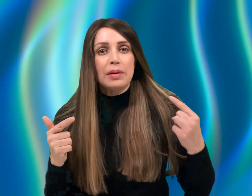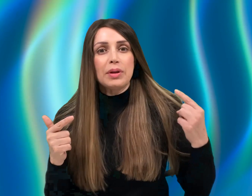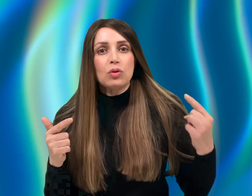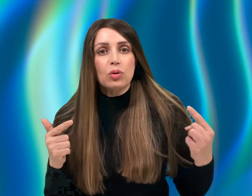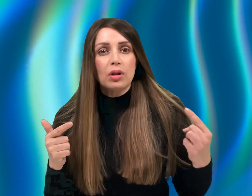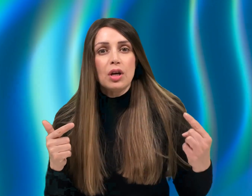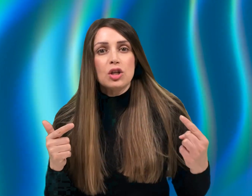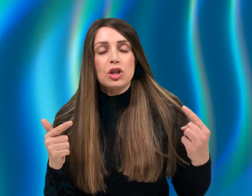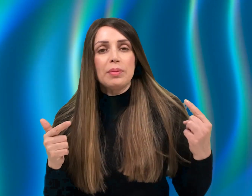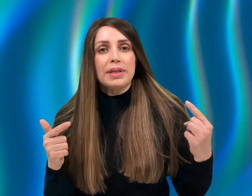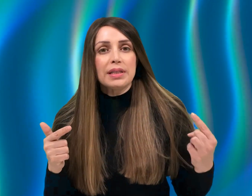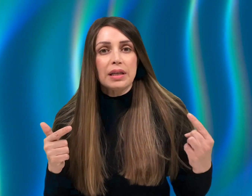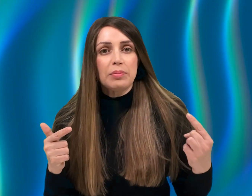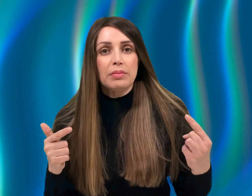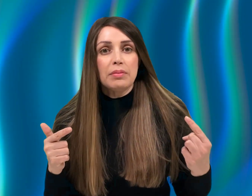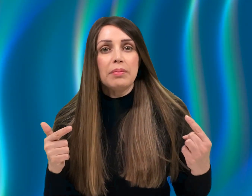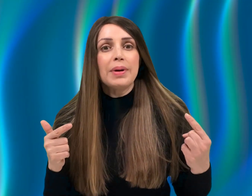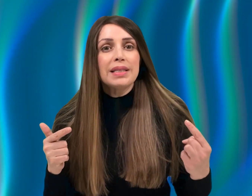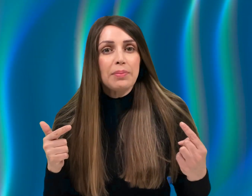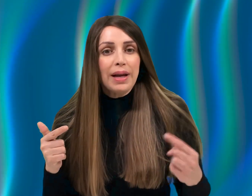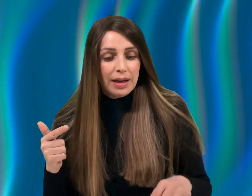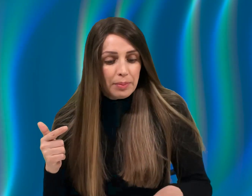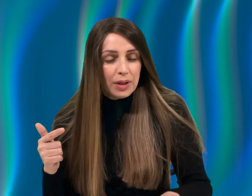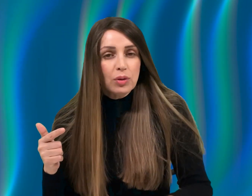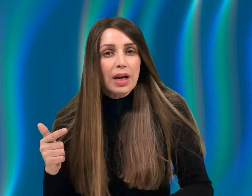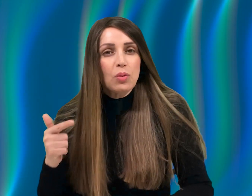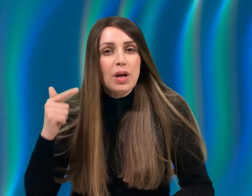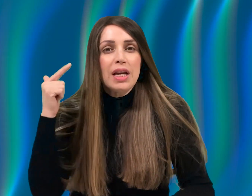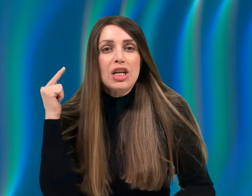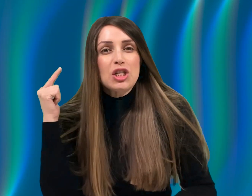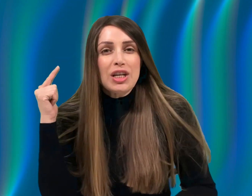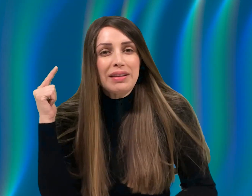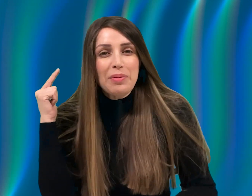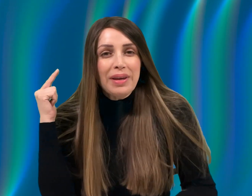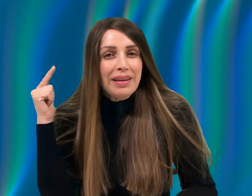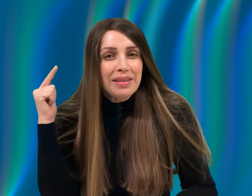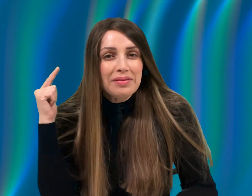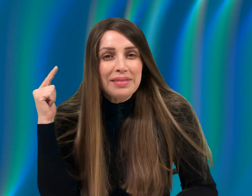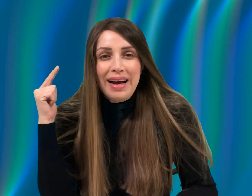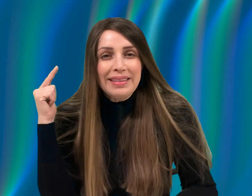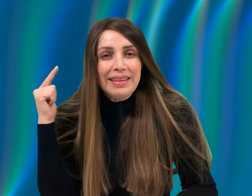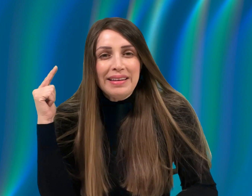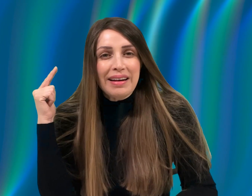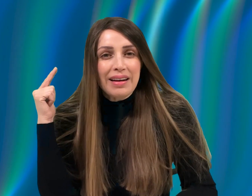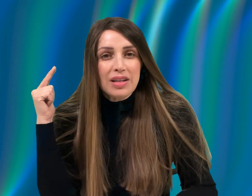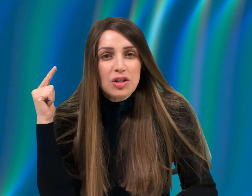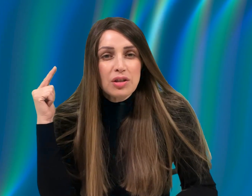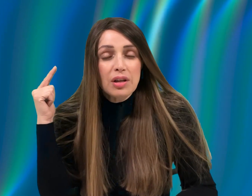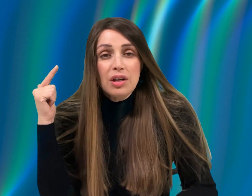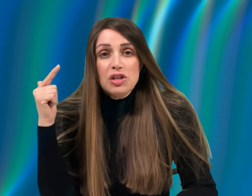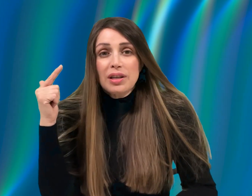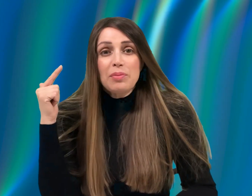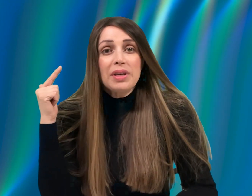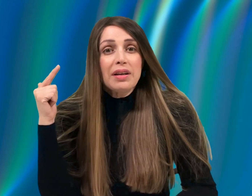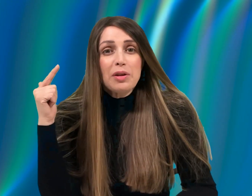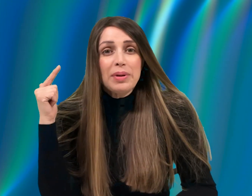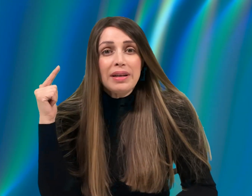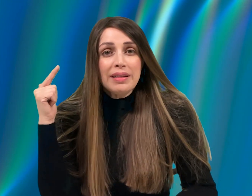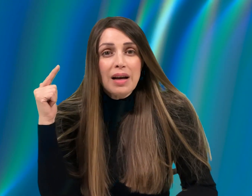המטות של המצרים. מה זה בא ללמד אותנו? כשאתה מאיר, אל תהיה נחש. כשאתה מאיר לבן אדם,